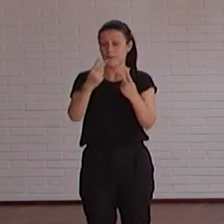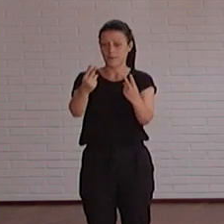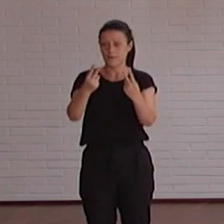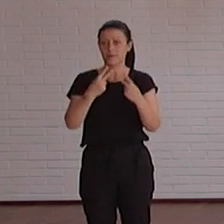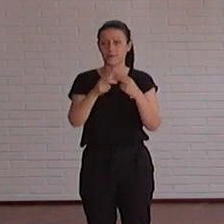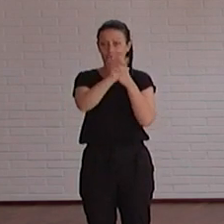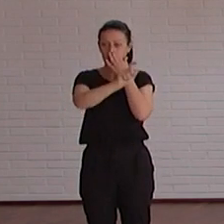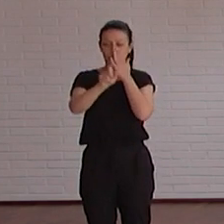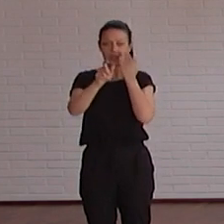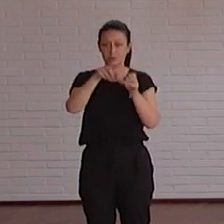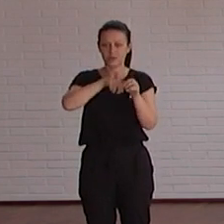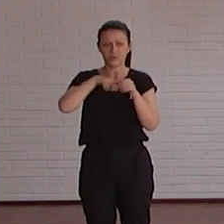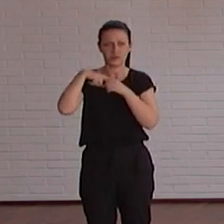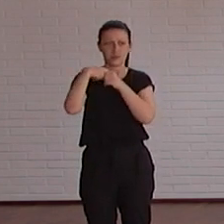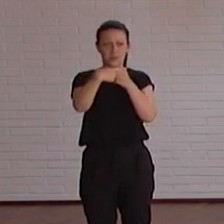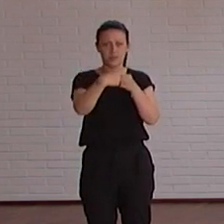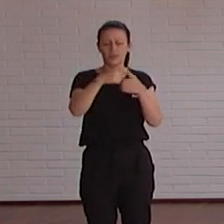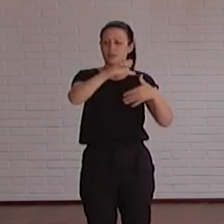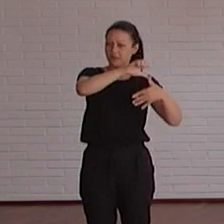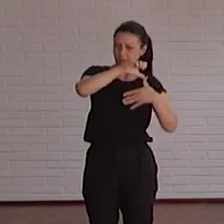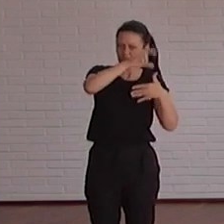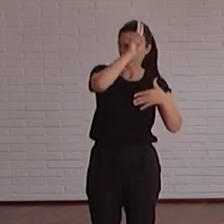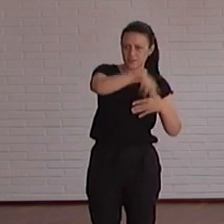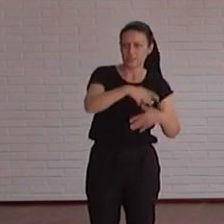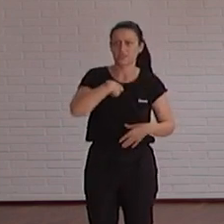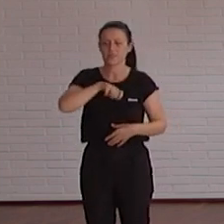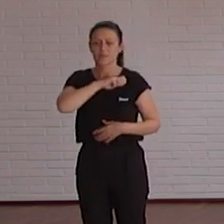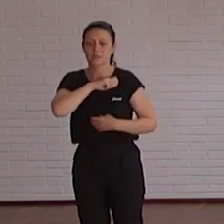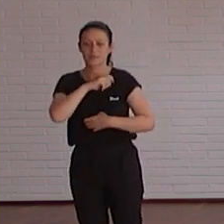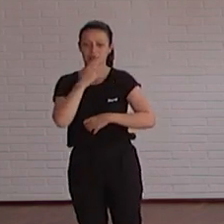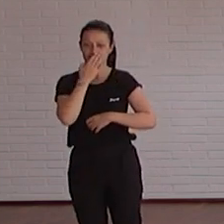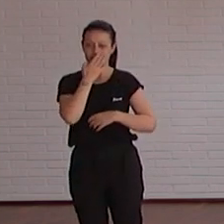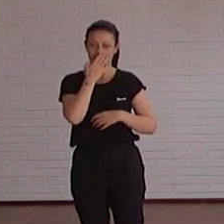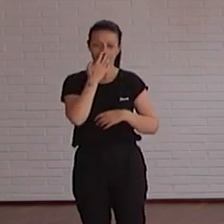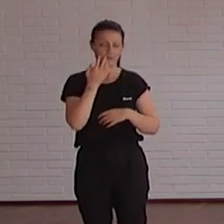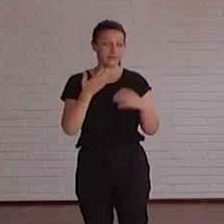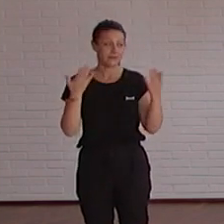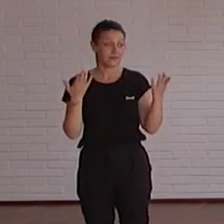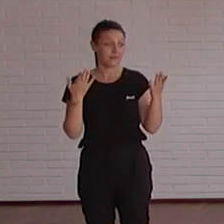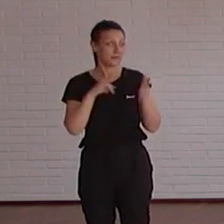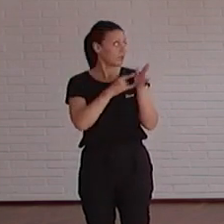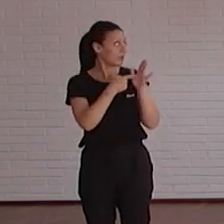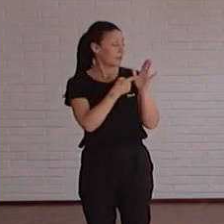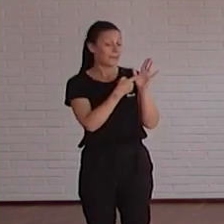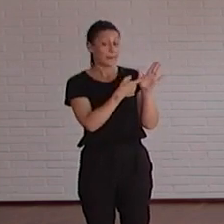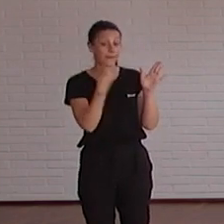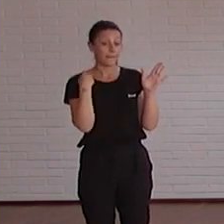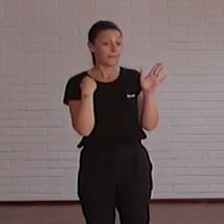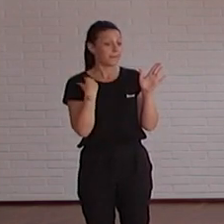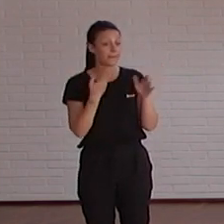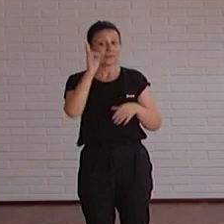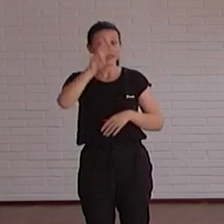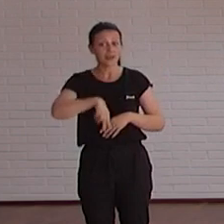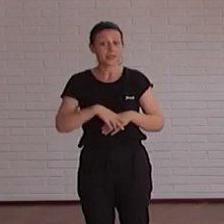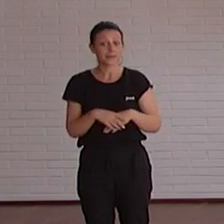bastantes personas incluso pues de América Latina también y España de todas estas sinergias que hacemos en los proyectos y también pues nada